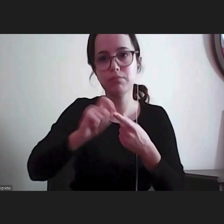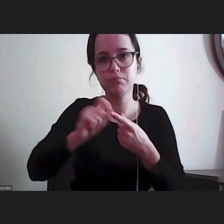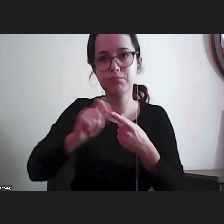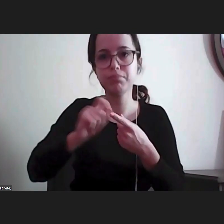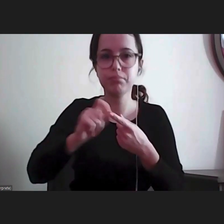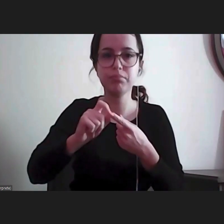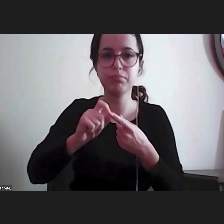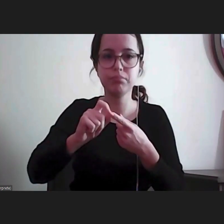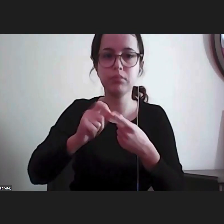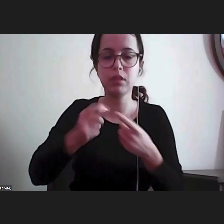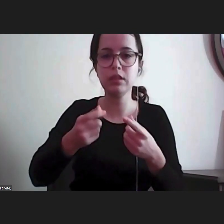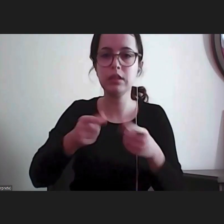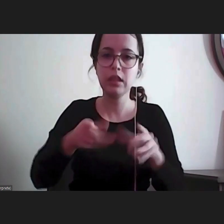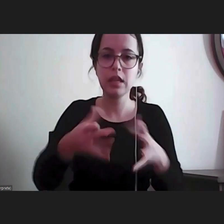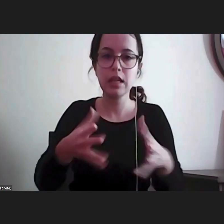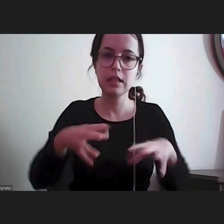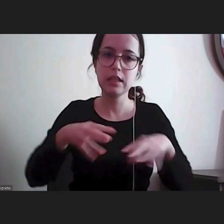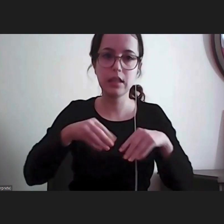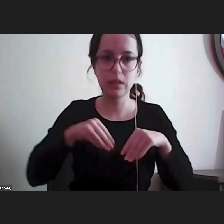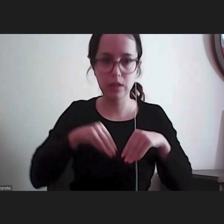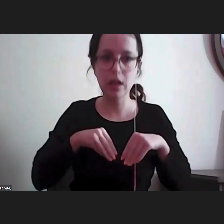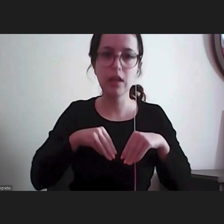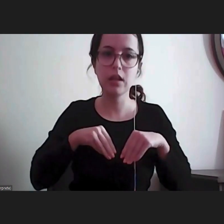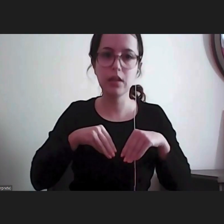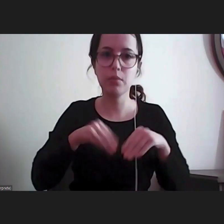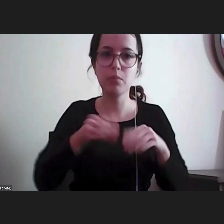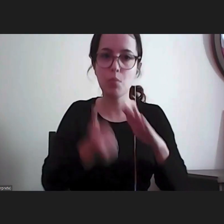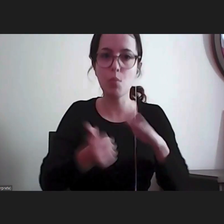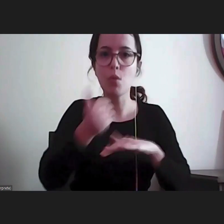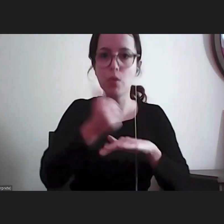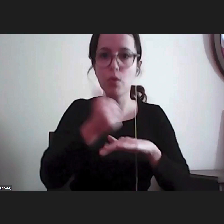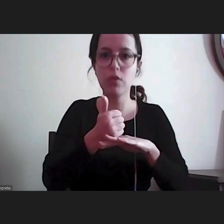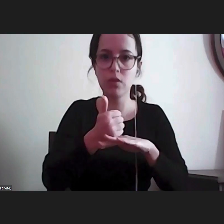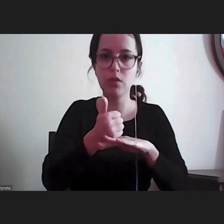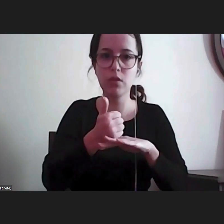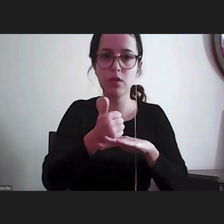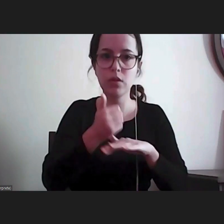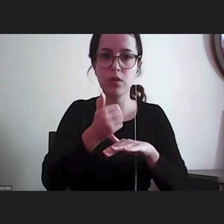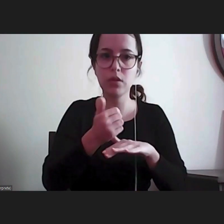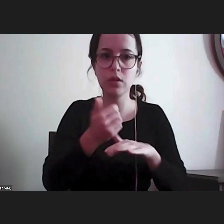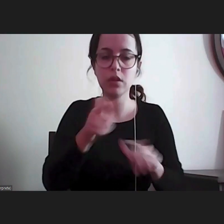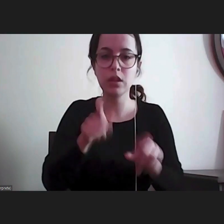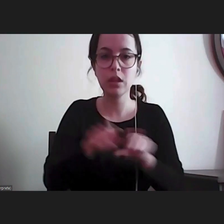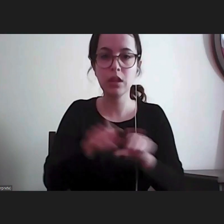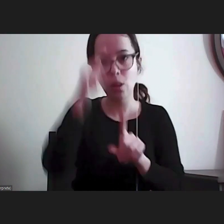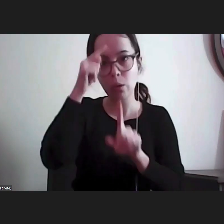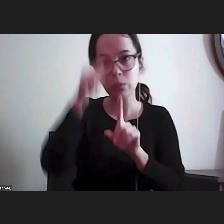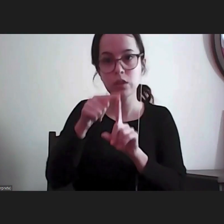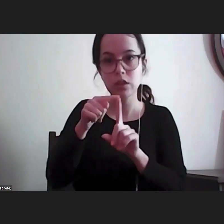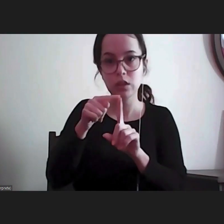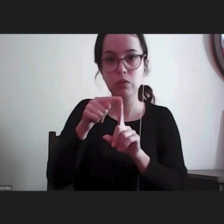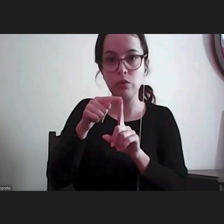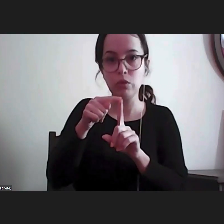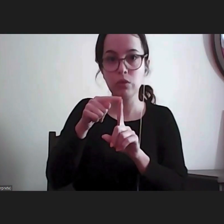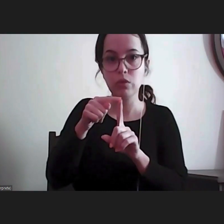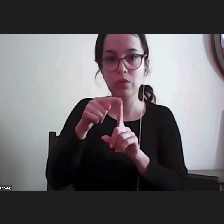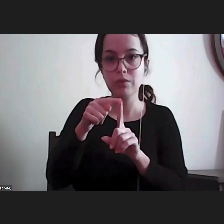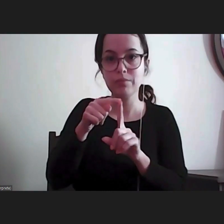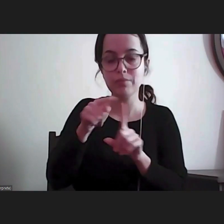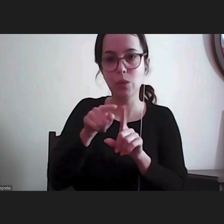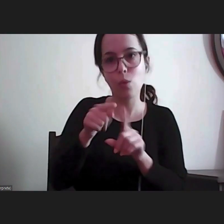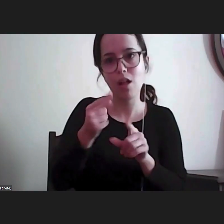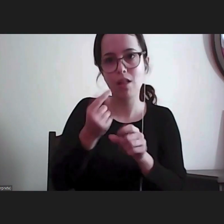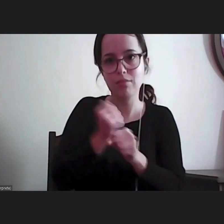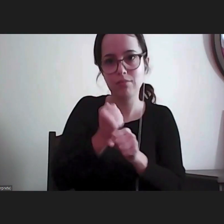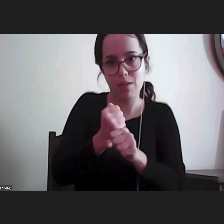entidades que recolheram a designação Provedor, enfim, vamos pensar que é porque tem boa fama, não